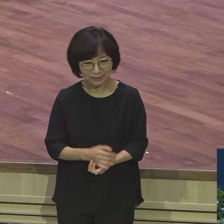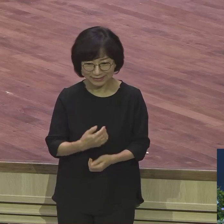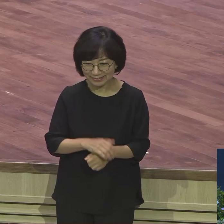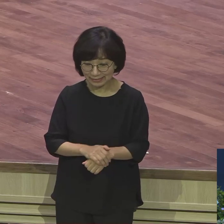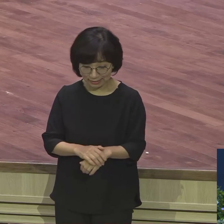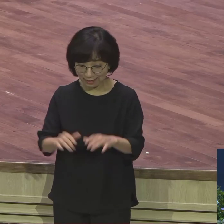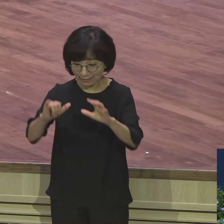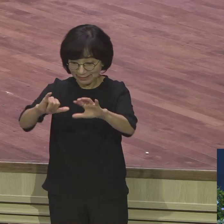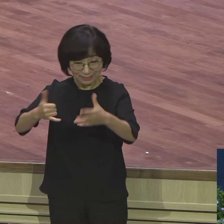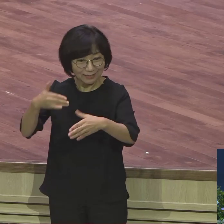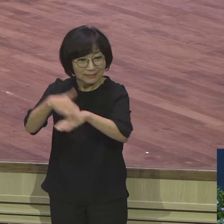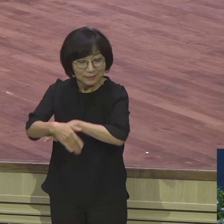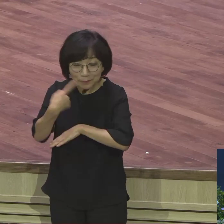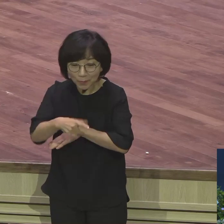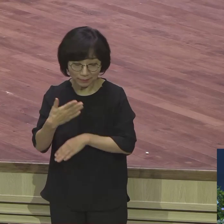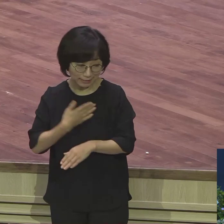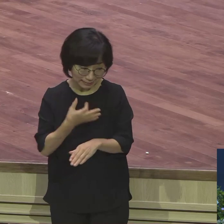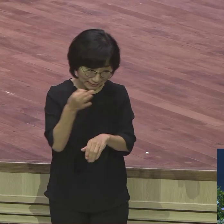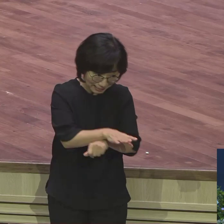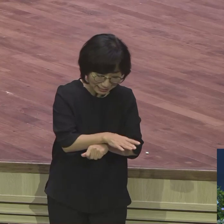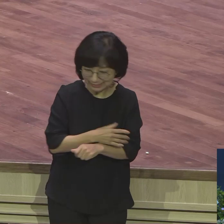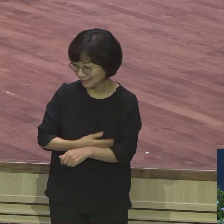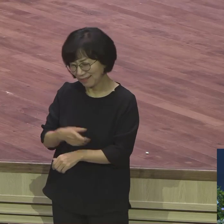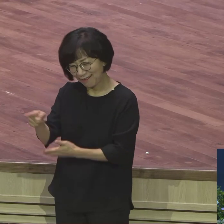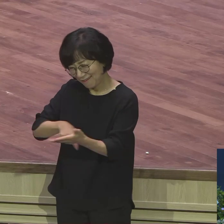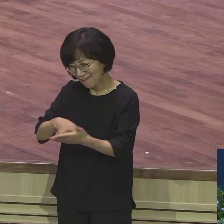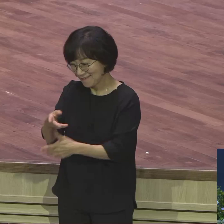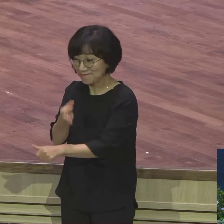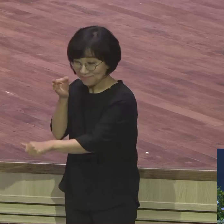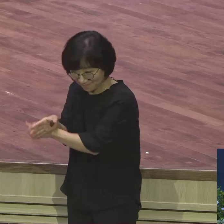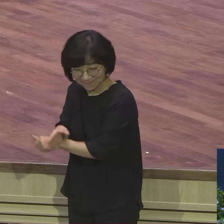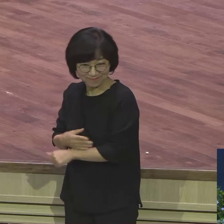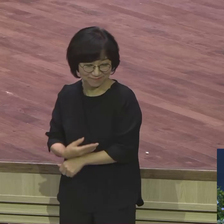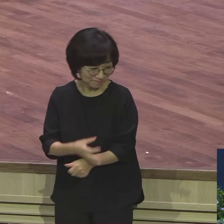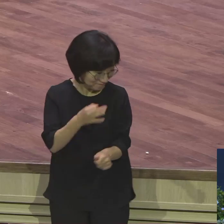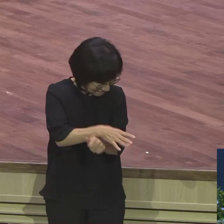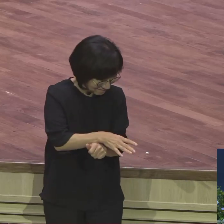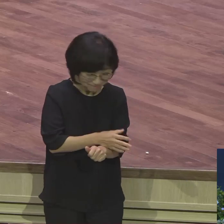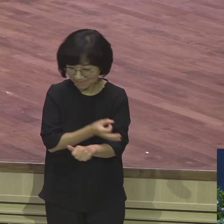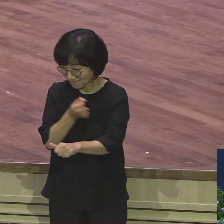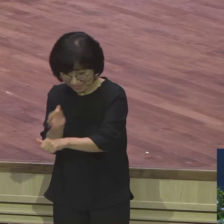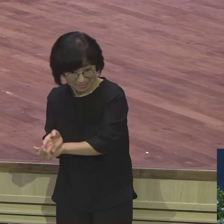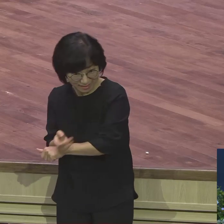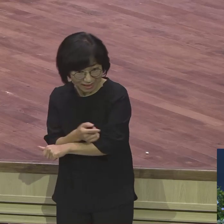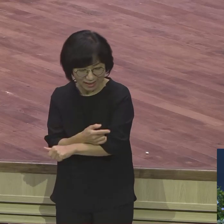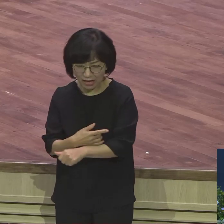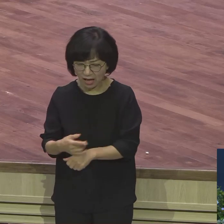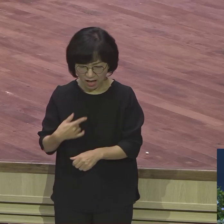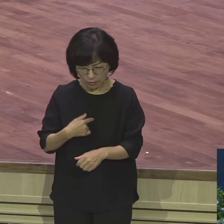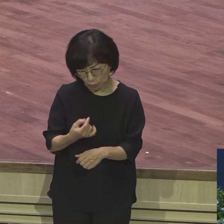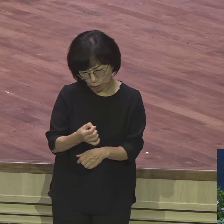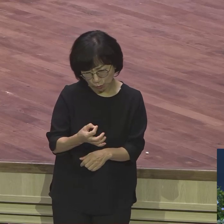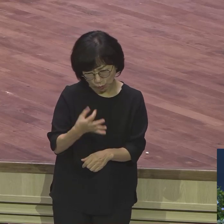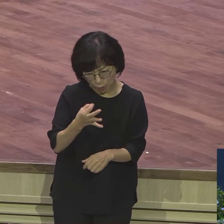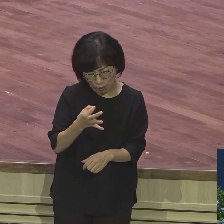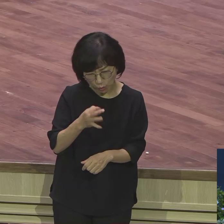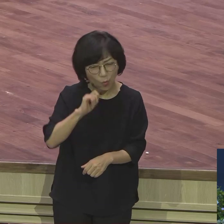사고 한 번 사고 이렇게 좋던 두 번 얻어먹어 한 번 정도 사고 행패 어려우면 세 번 얻어먹어 한 번 정도 사고 그런 마음이라도 있는데